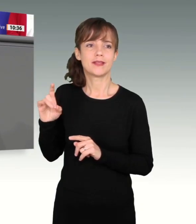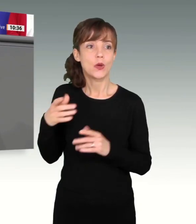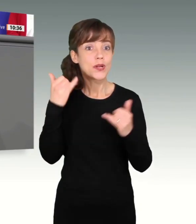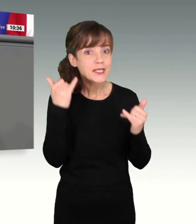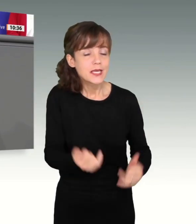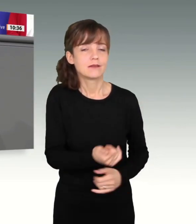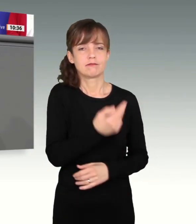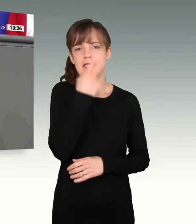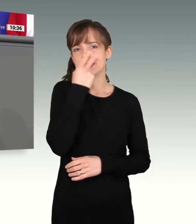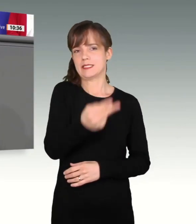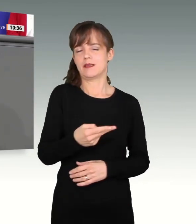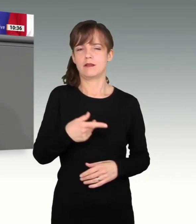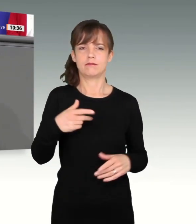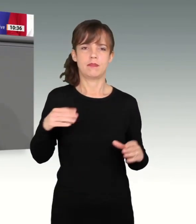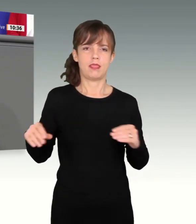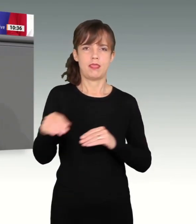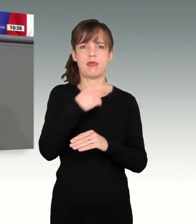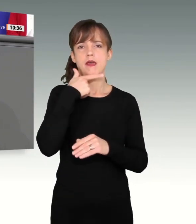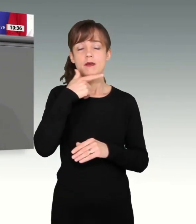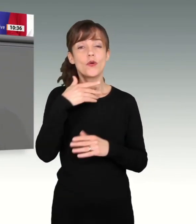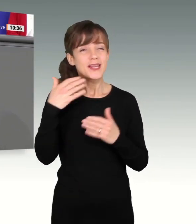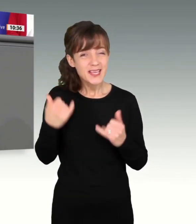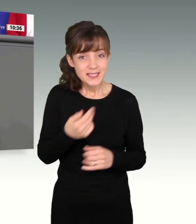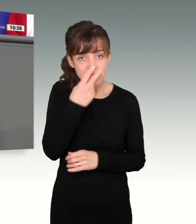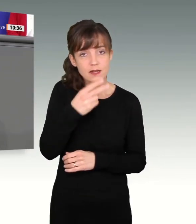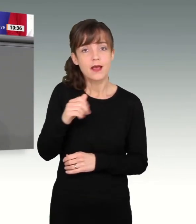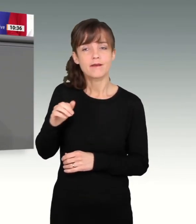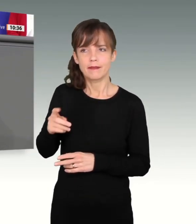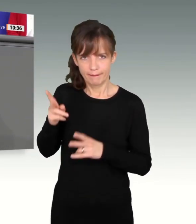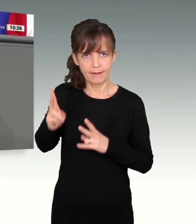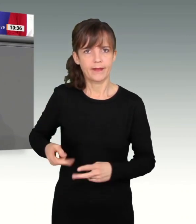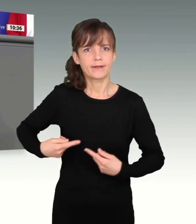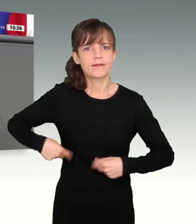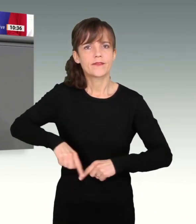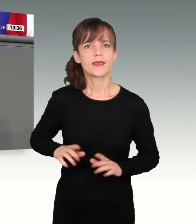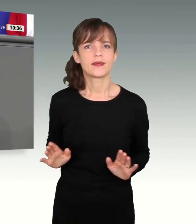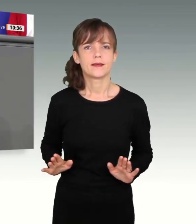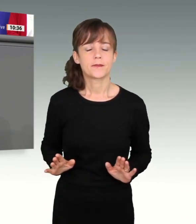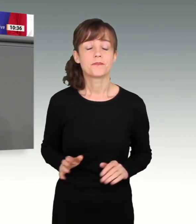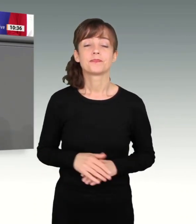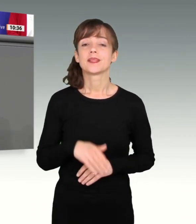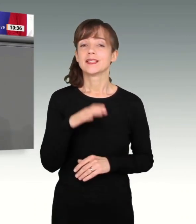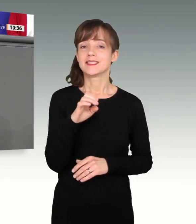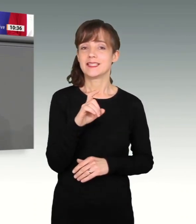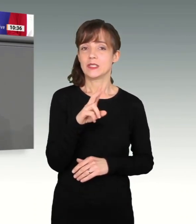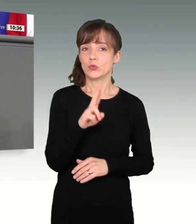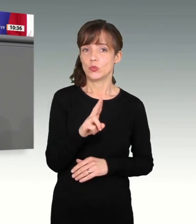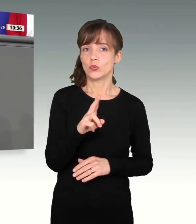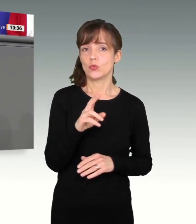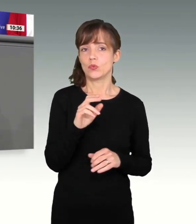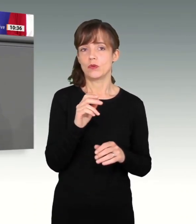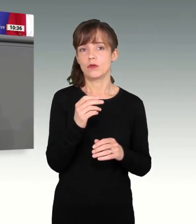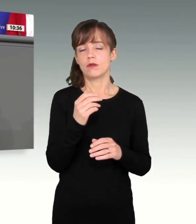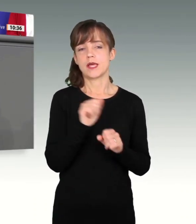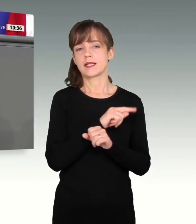die AfD hat wieder einmal Recht behalten. Die CDU kann nicht darüber hinwegtäuschen,